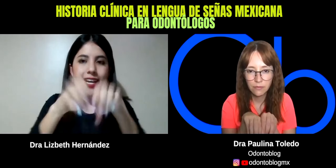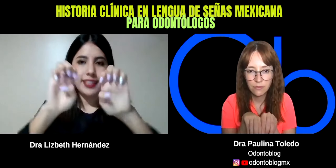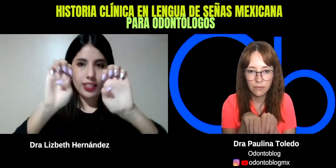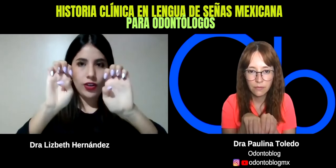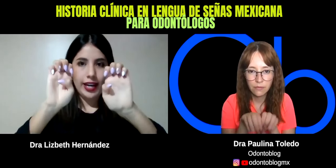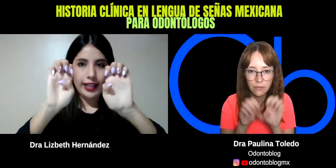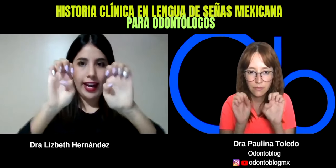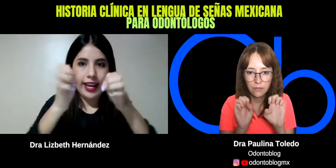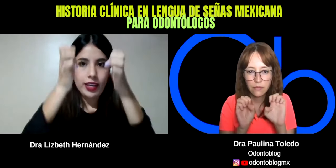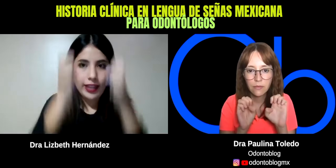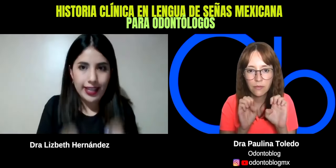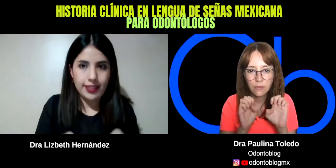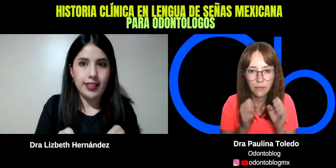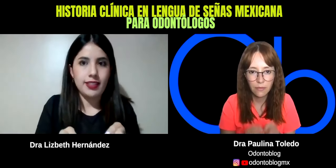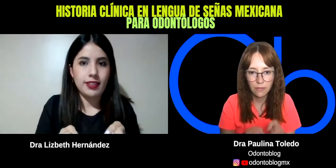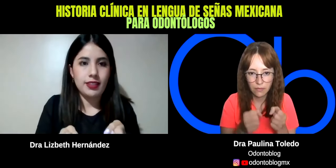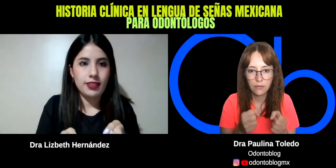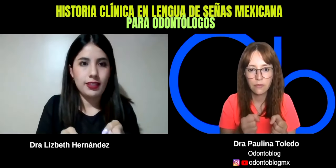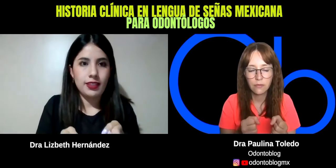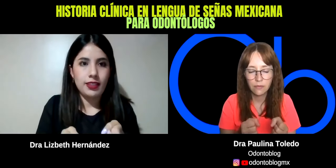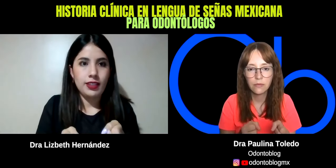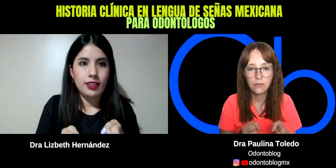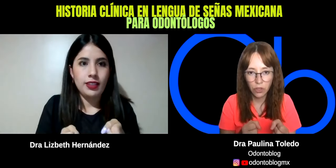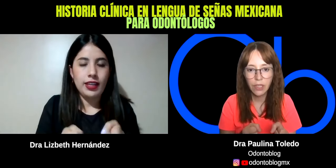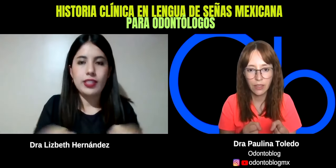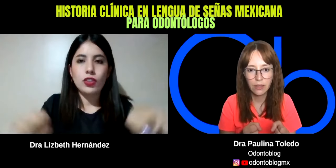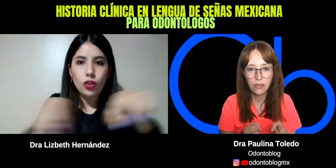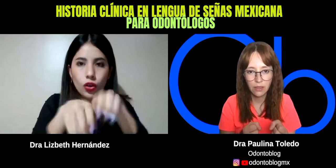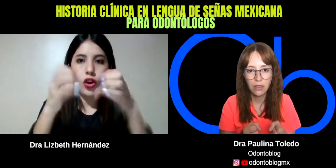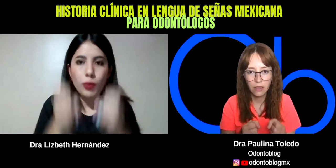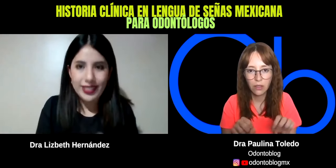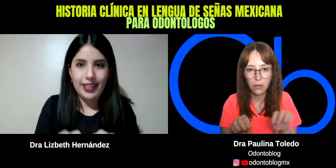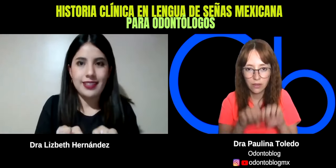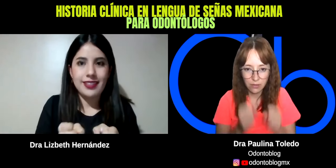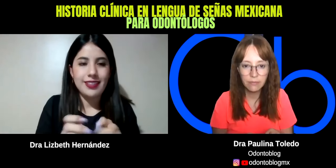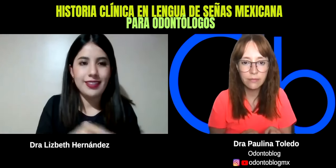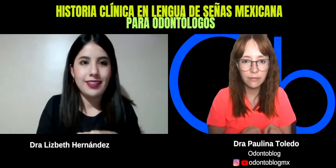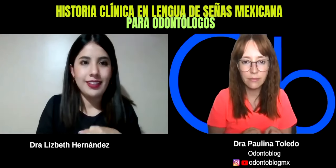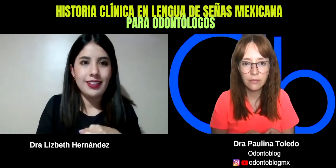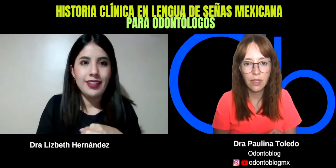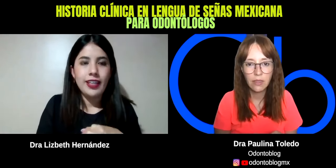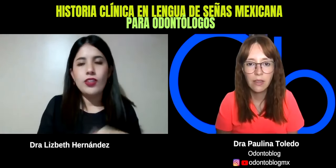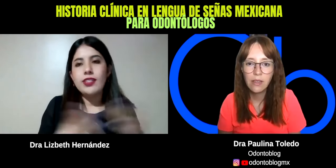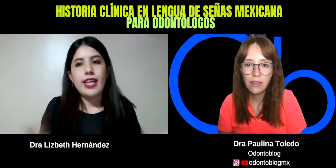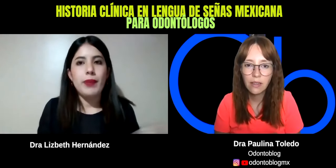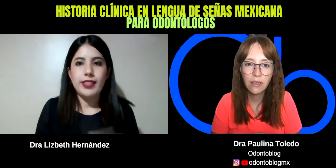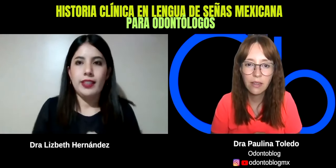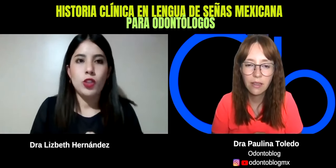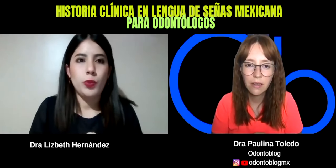es con la letra E, estás. Ok. ¿Cómo estás? Entonces ya el paciente nos puede